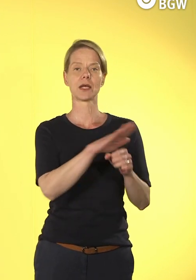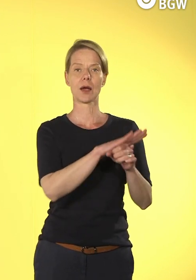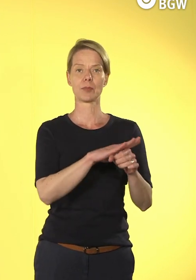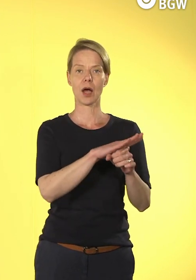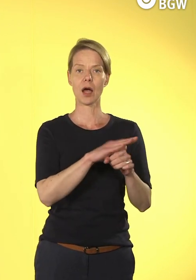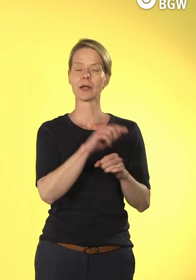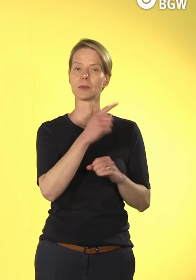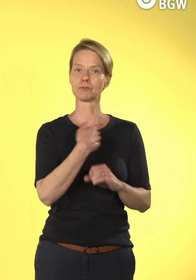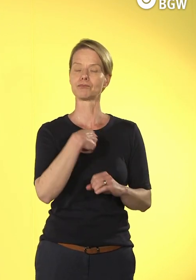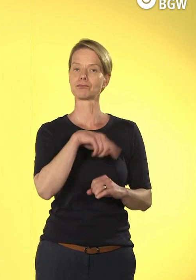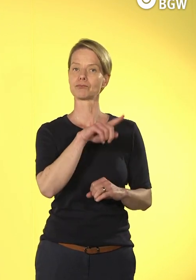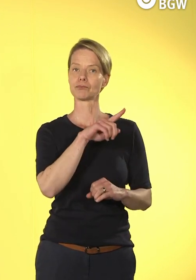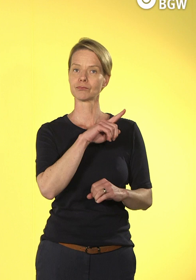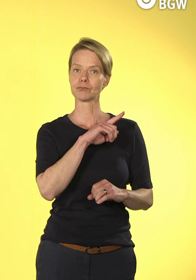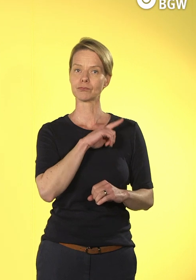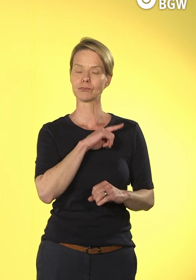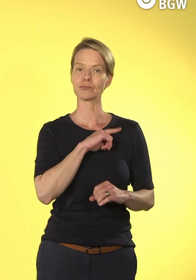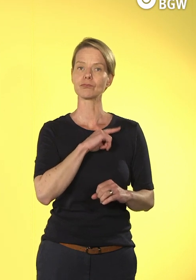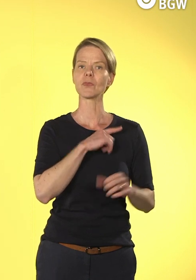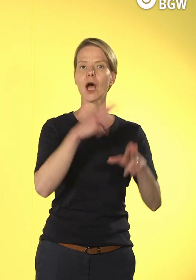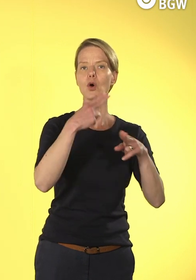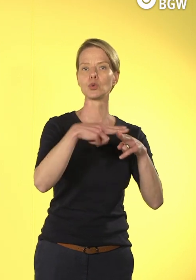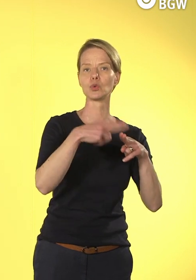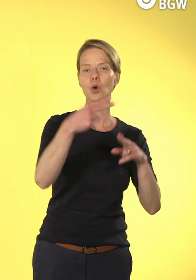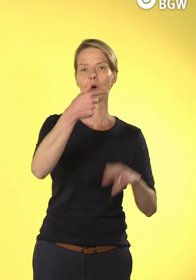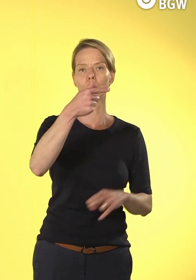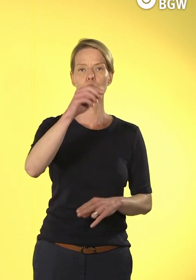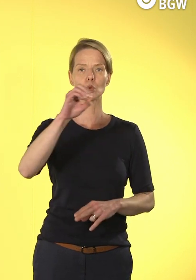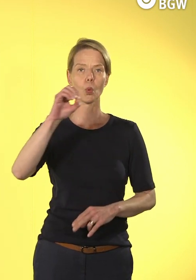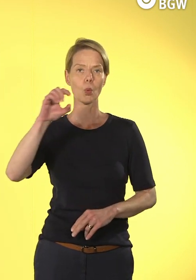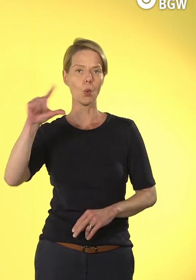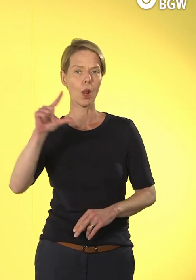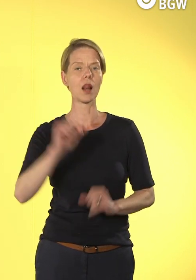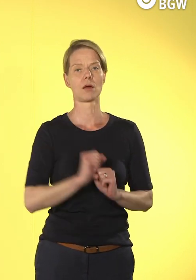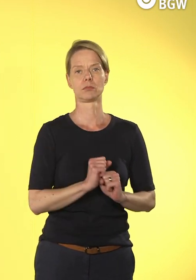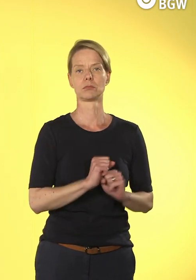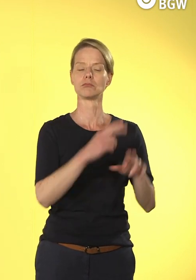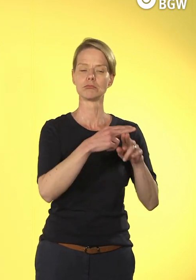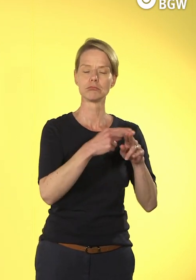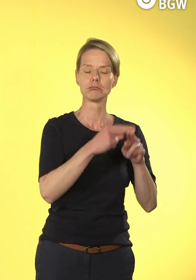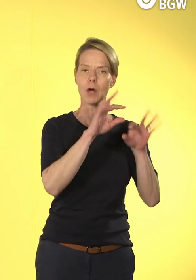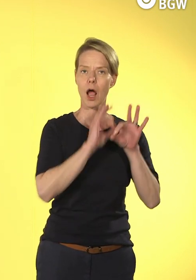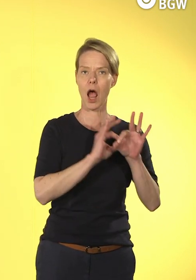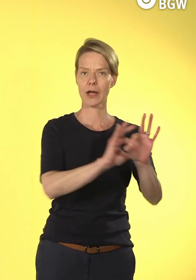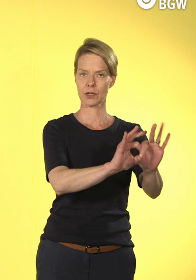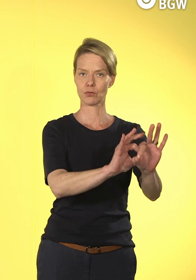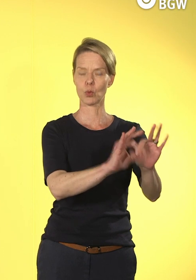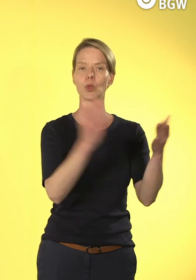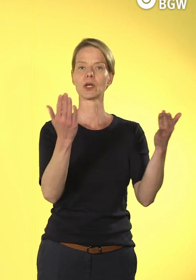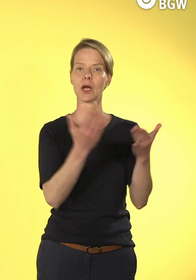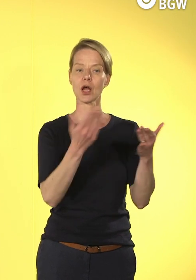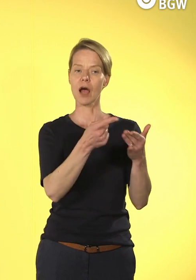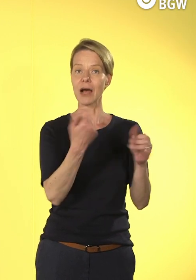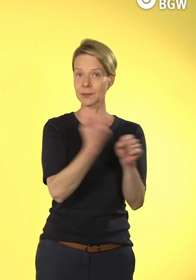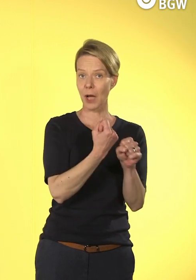eingeführt, in dem bestimmte Fortbildungen zugewiesen werden können, Pflichtfortbildungen. Und